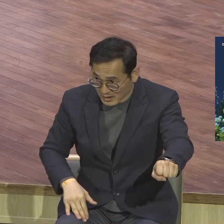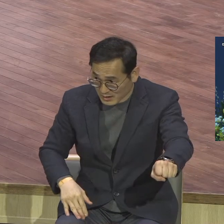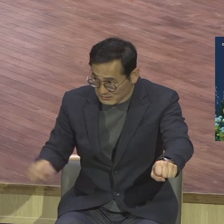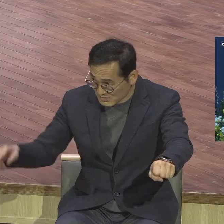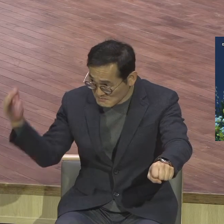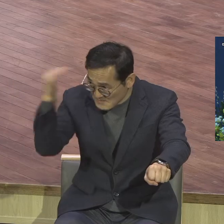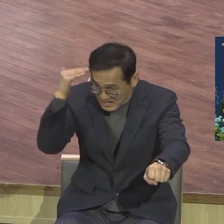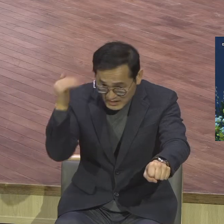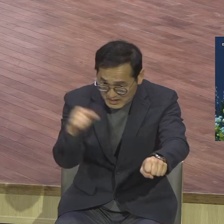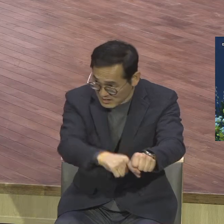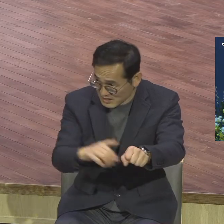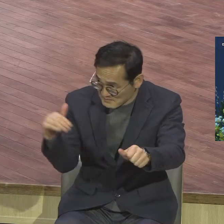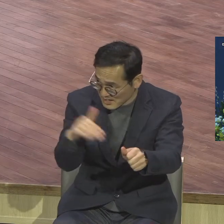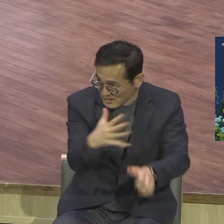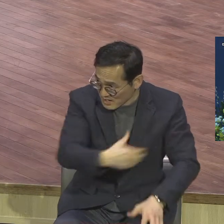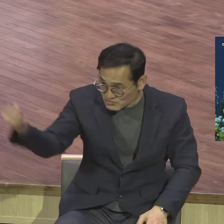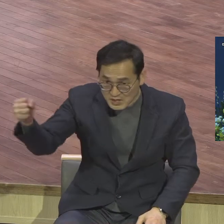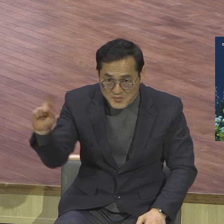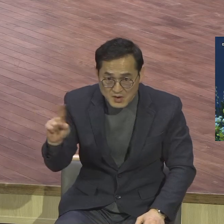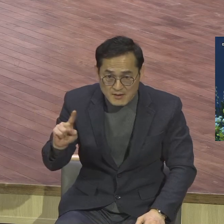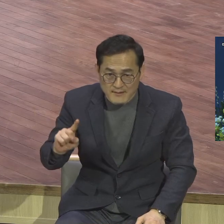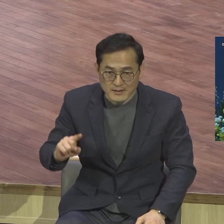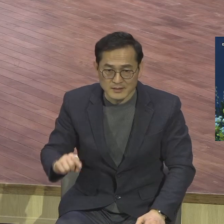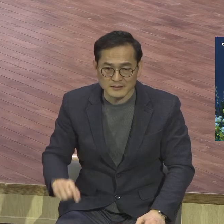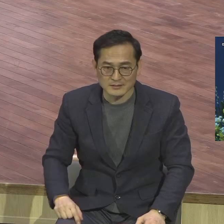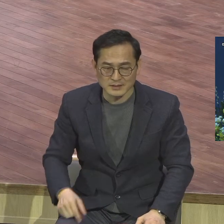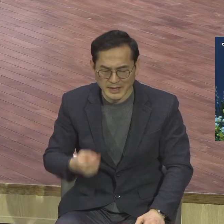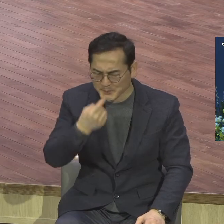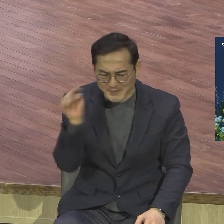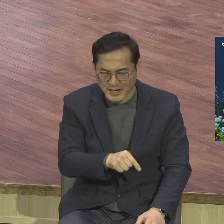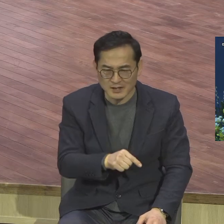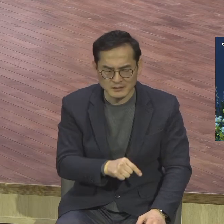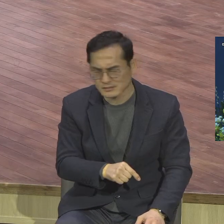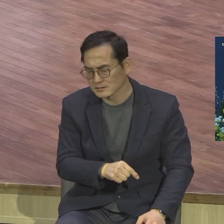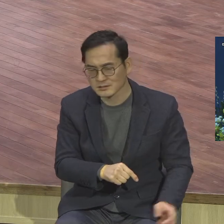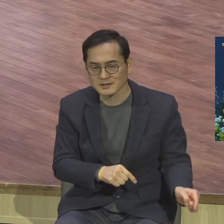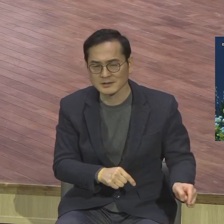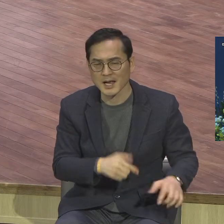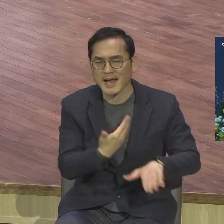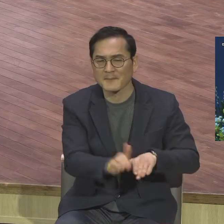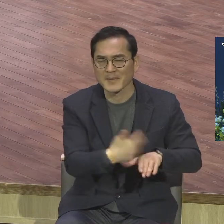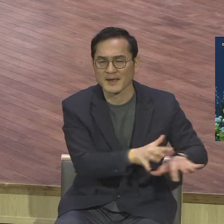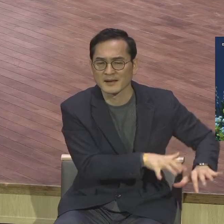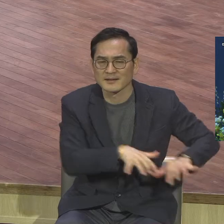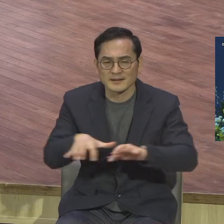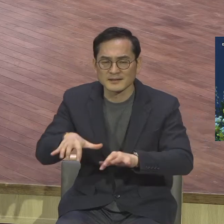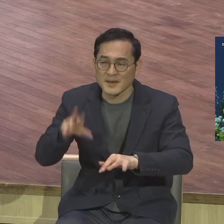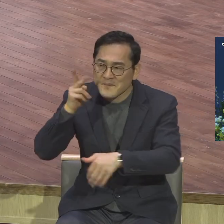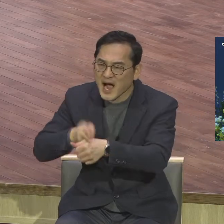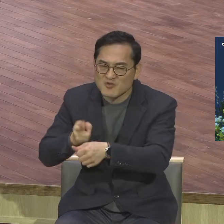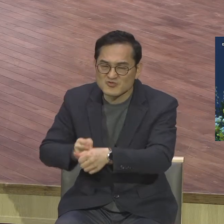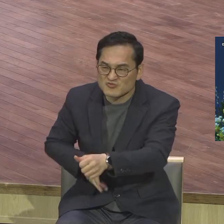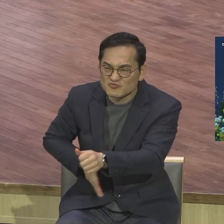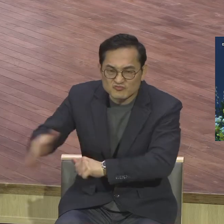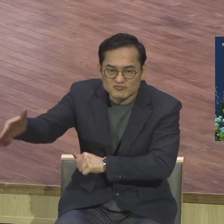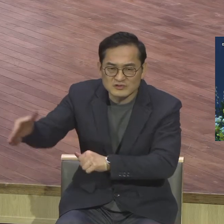결국 이들의 사주를 받은 깡패들이 바울 일행을 제거하기 위해서 온다는 소문이 들렸습니다